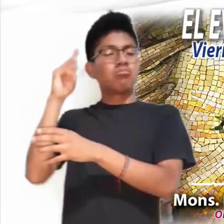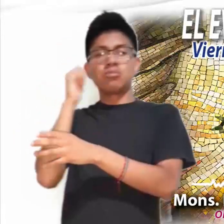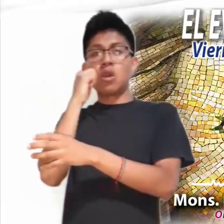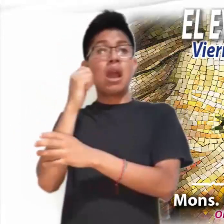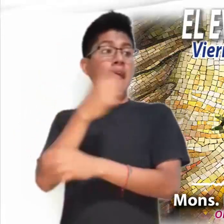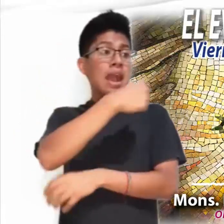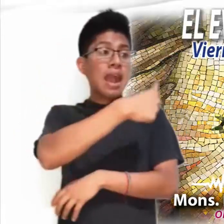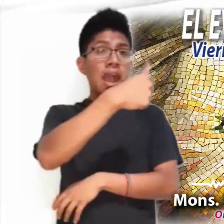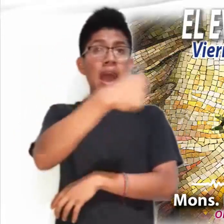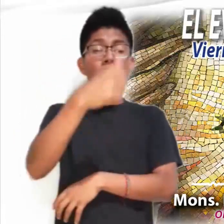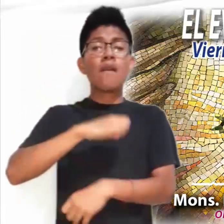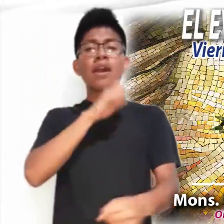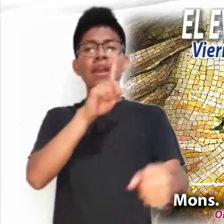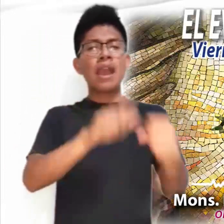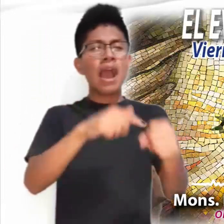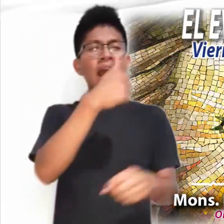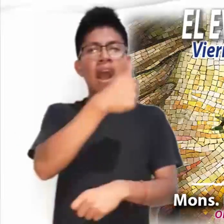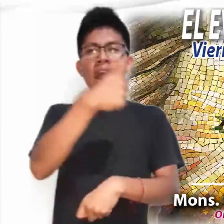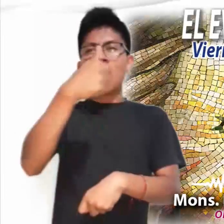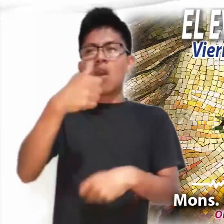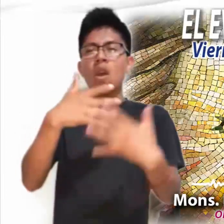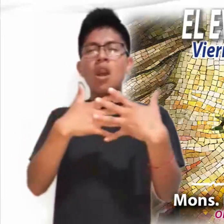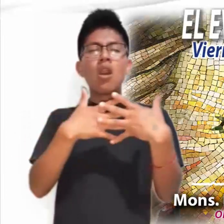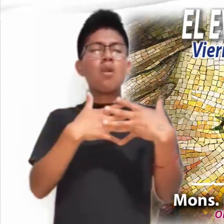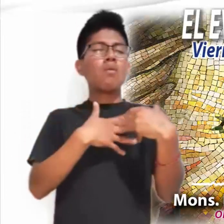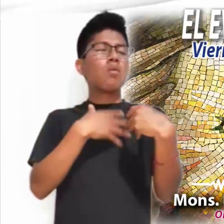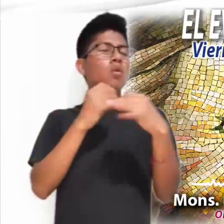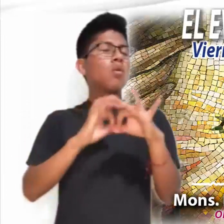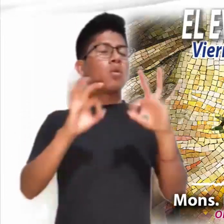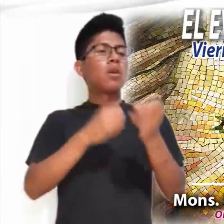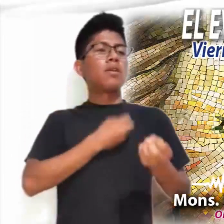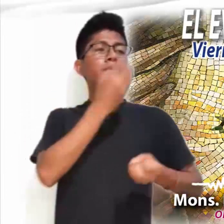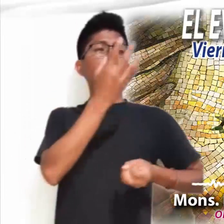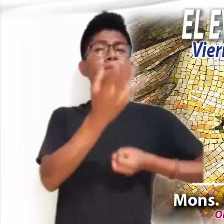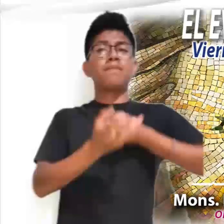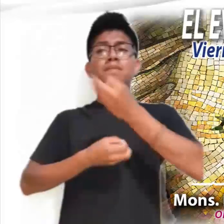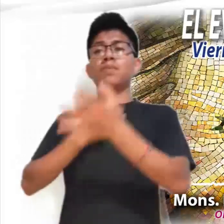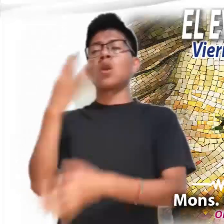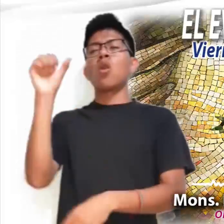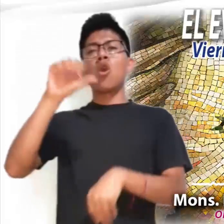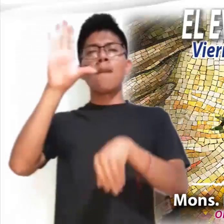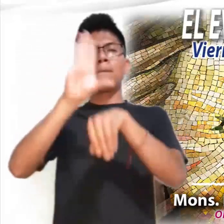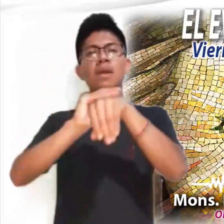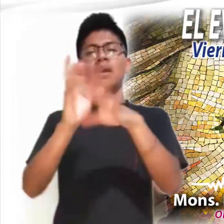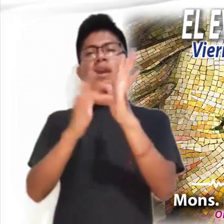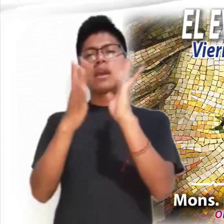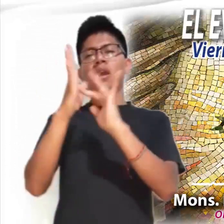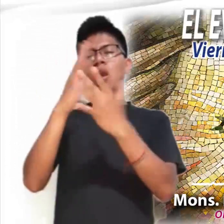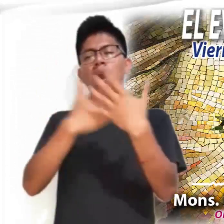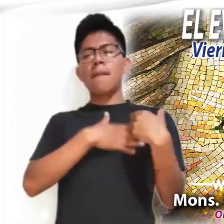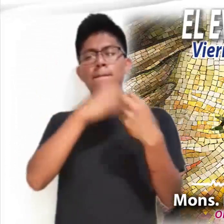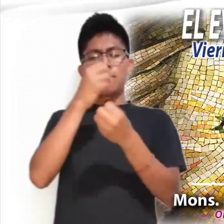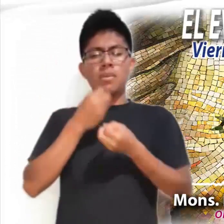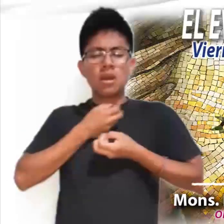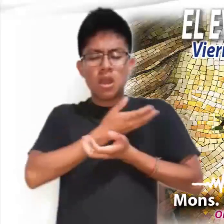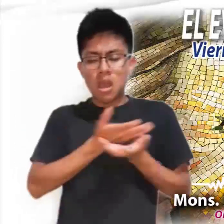y a cada una le da un amor pleno. Hoy dejémonos amar por Jesús, sintamos su